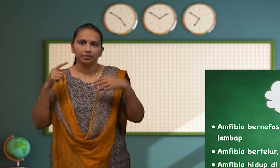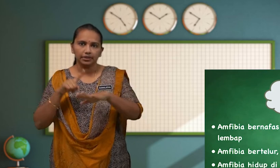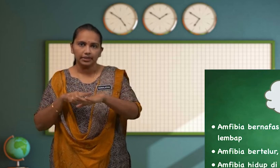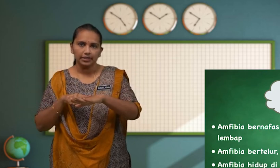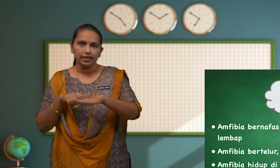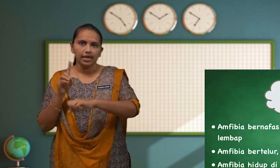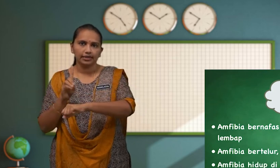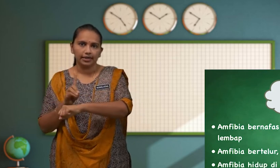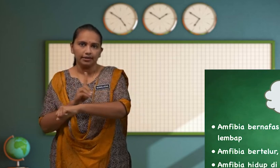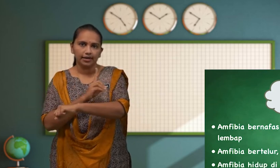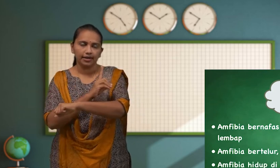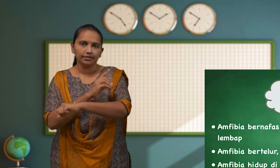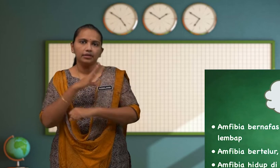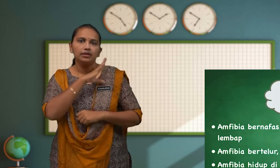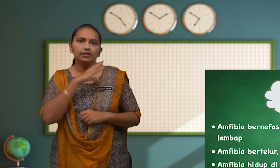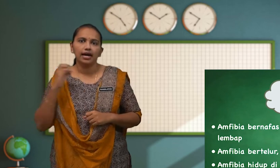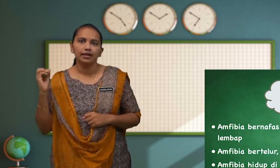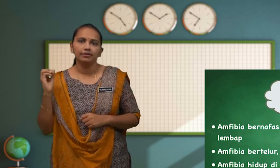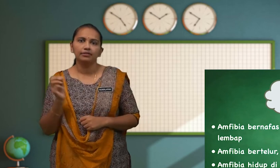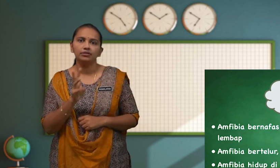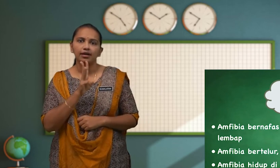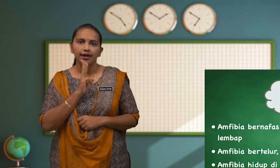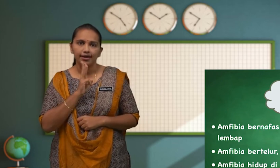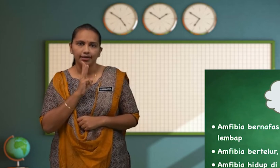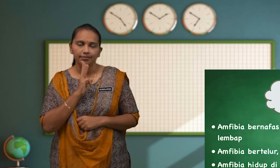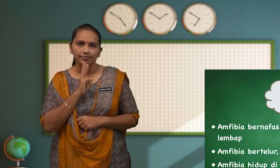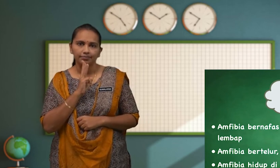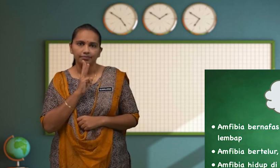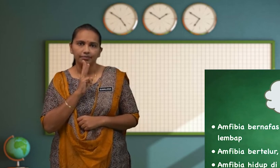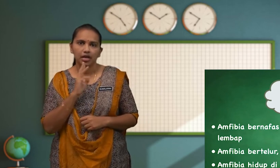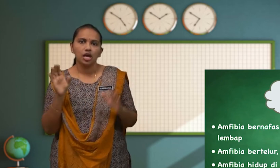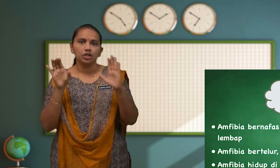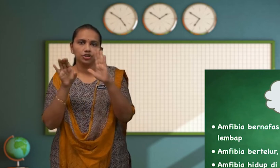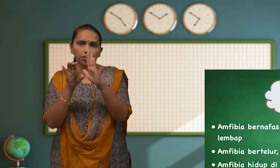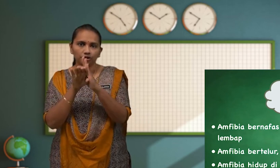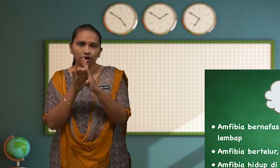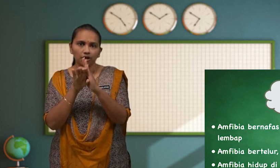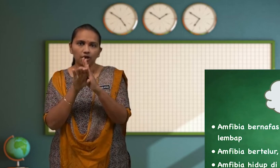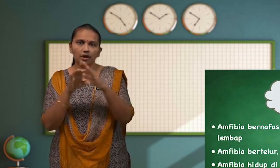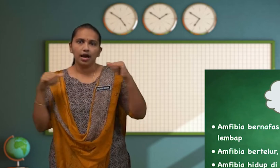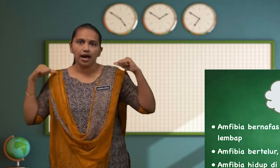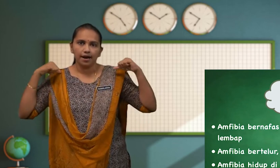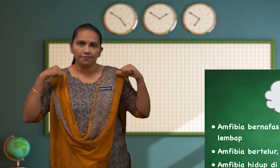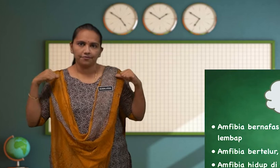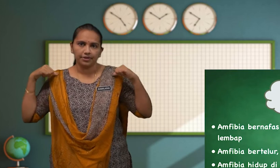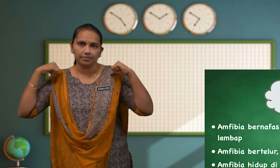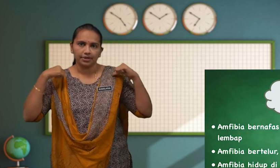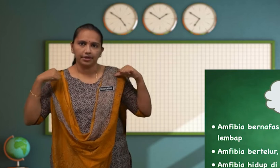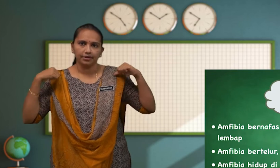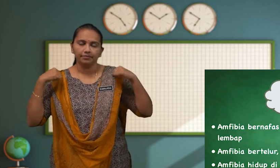Di Darat Dan Air Contoh Amphibia